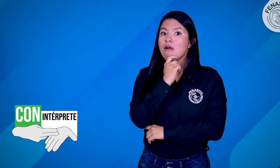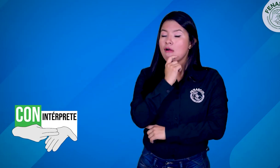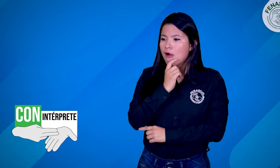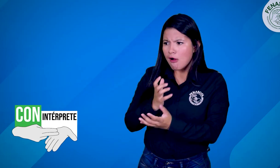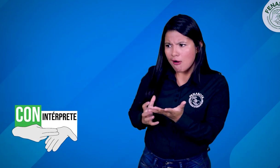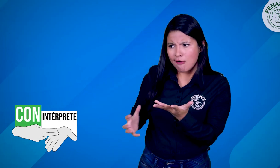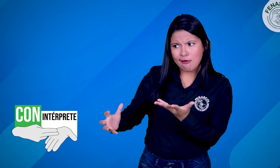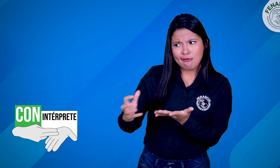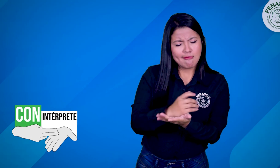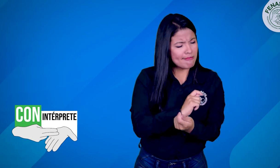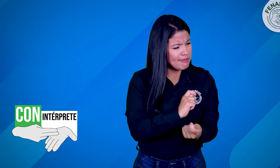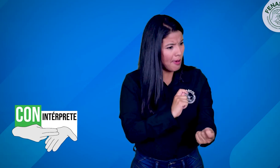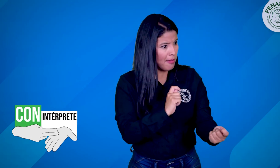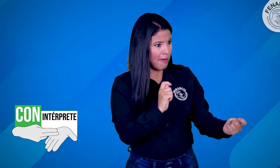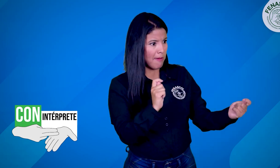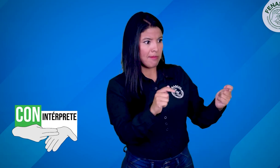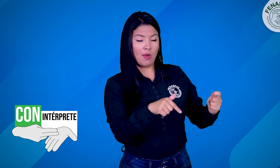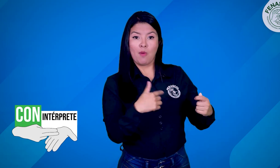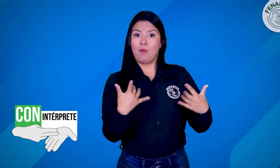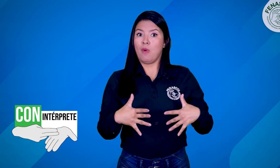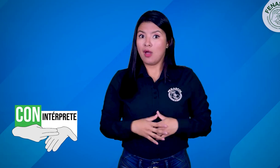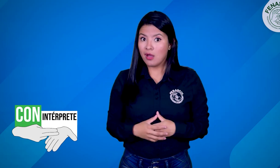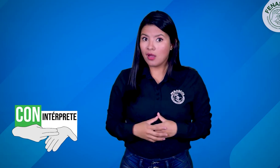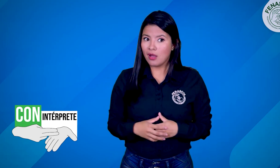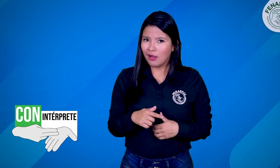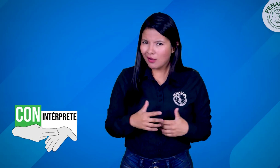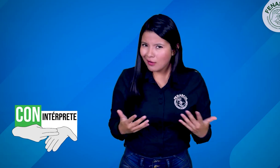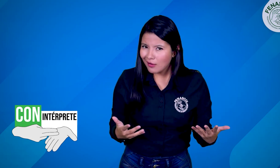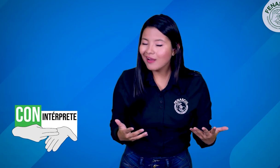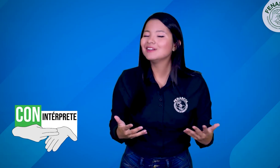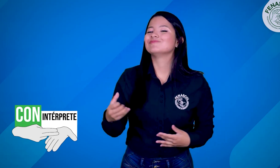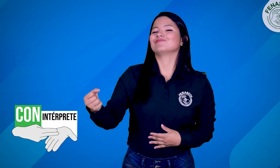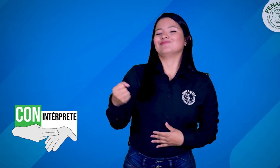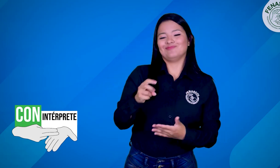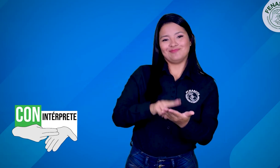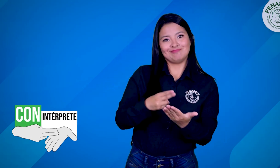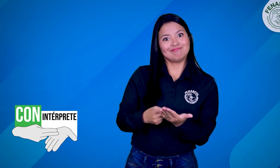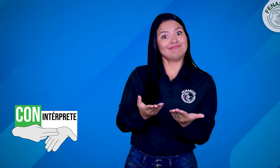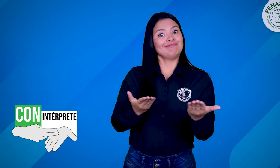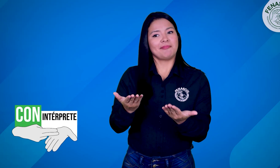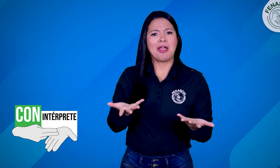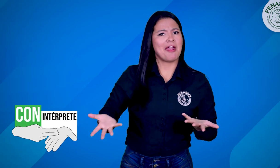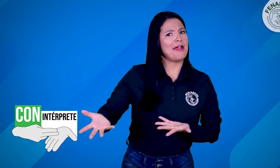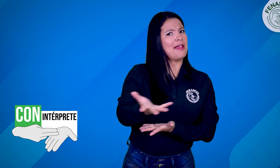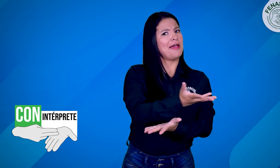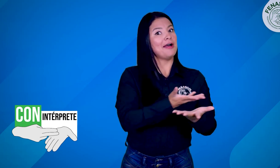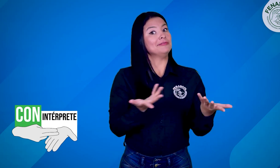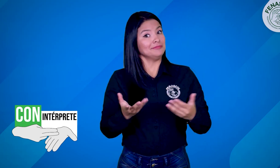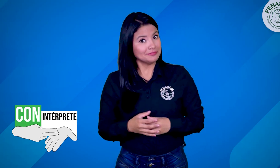estos espacios para permitir la accesibilidad e interacción por medio de los servicios de interpretación. Cuando